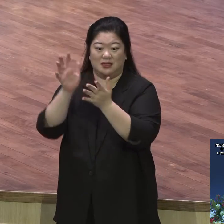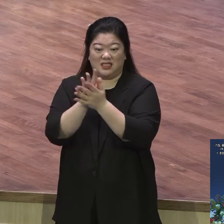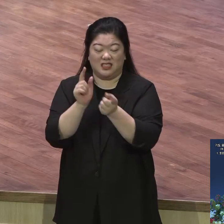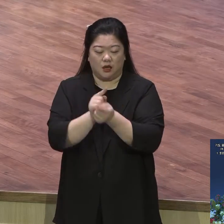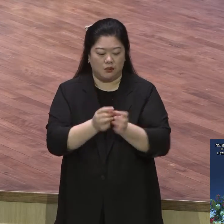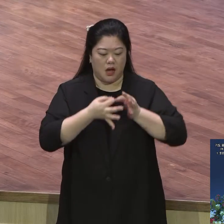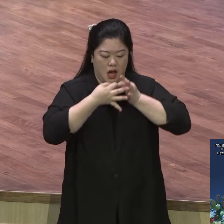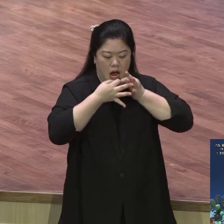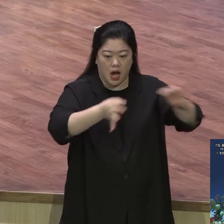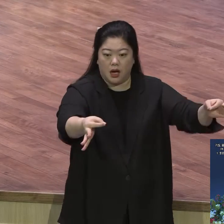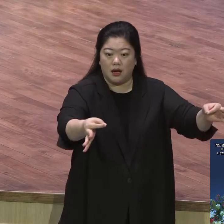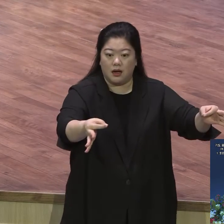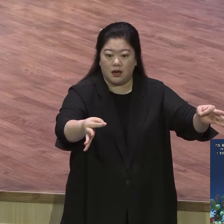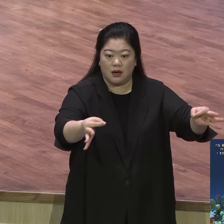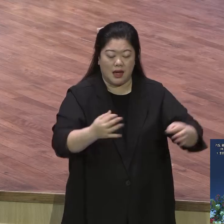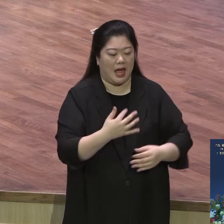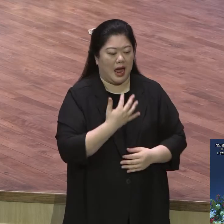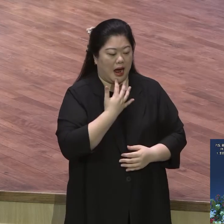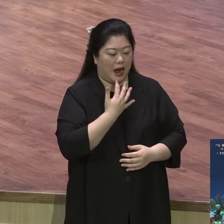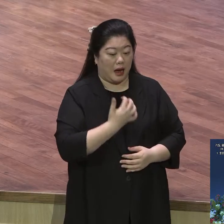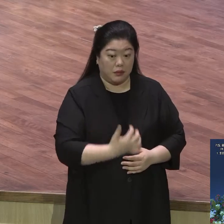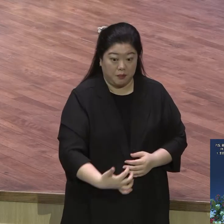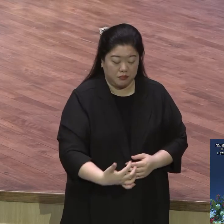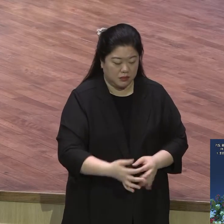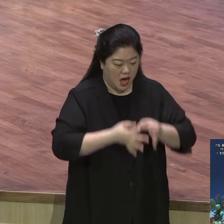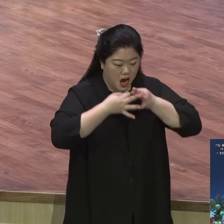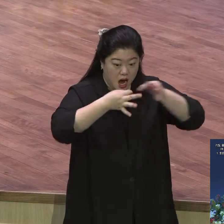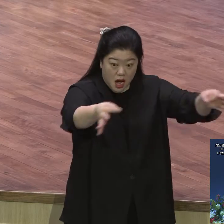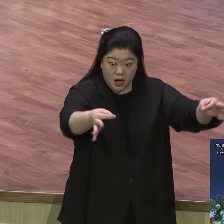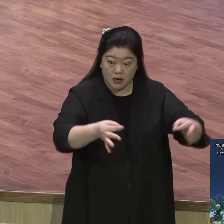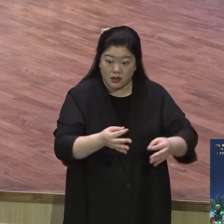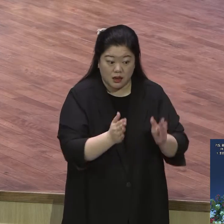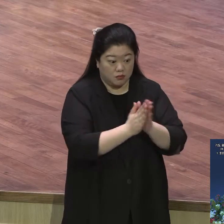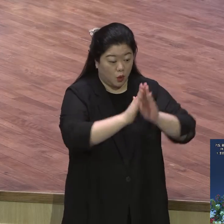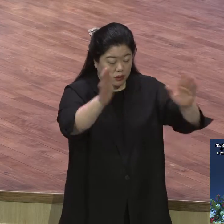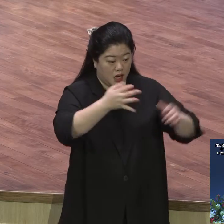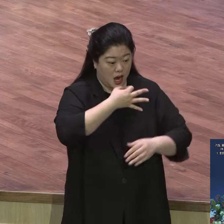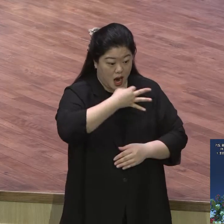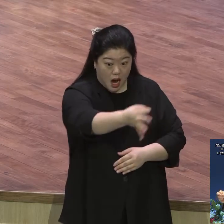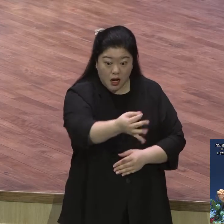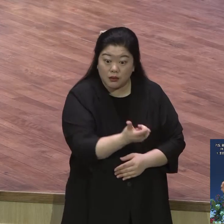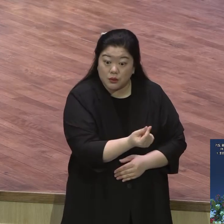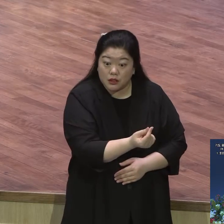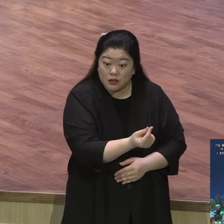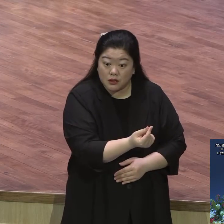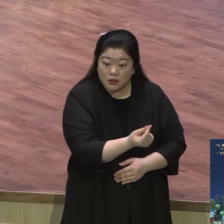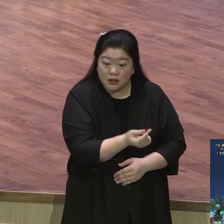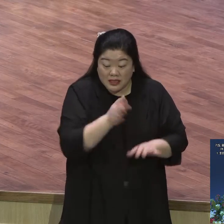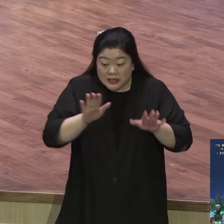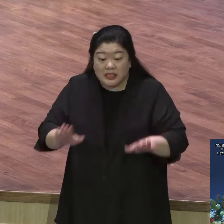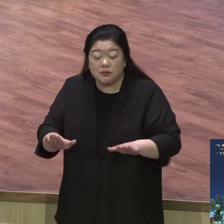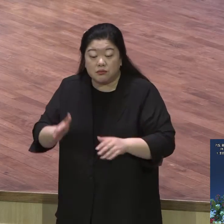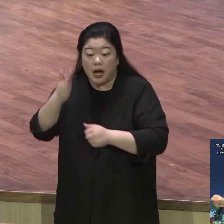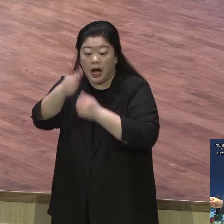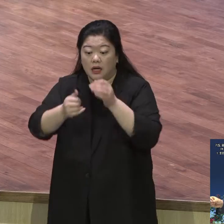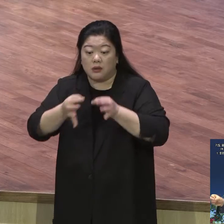벗어라 하나님이 사람에게 직접 말 그런데 하나님이신 예수님이 예수님이 딱 오시구나 그거 없어 예수님이 하나님인데